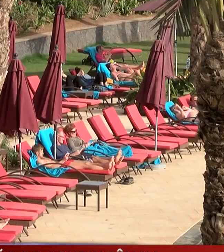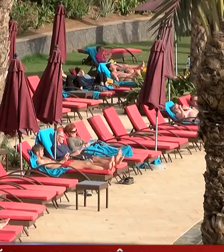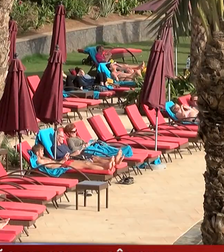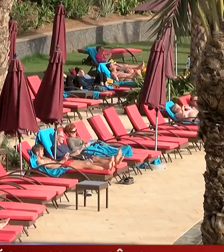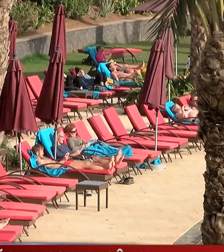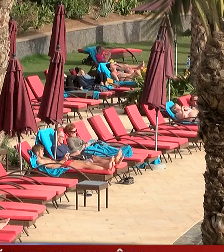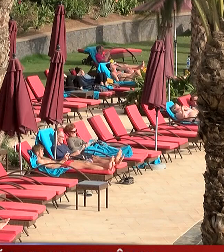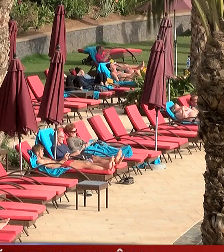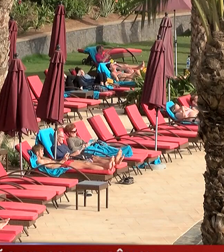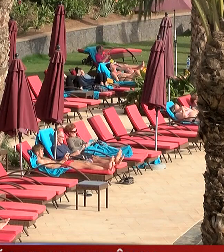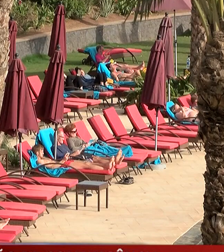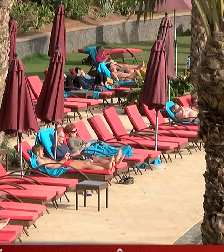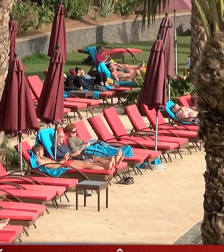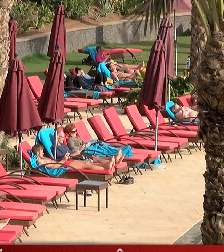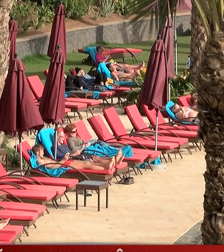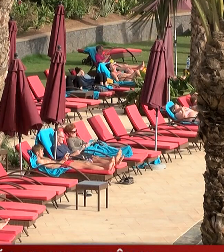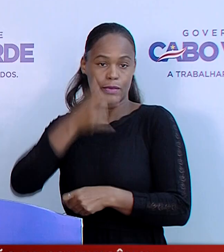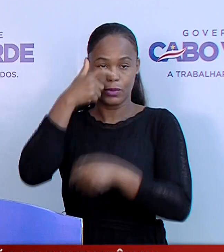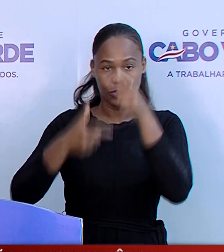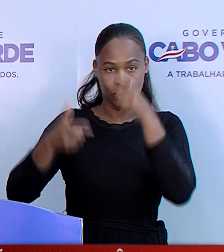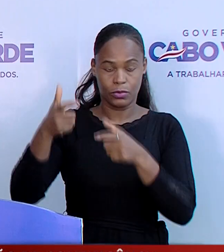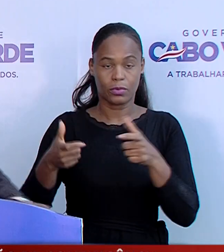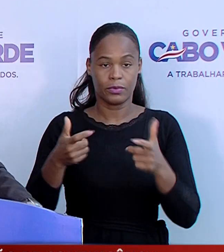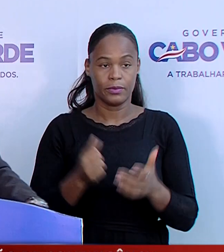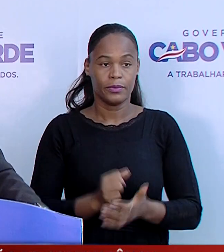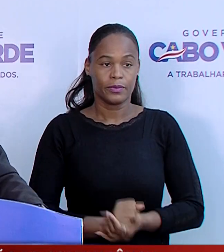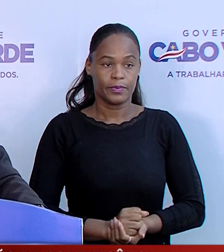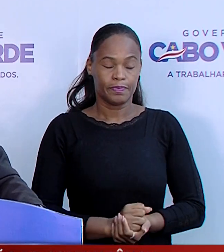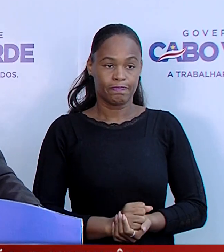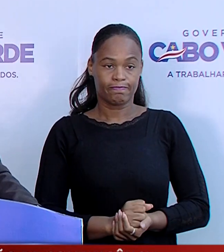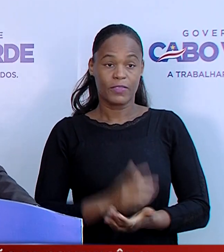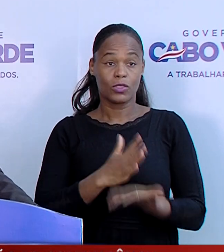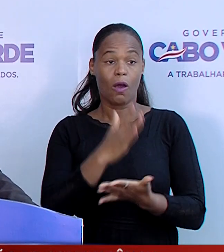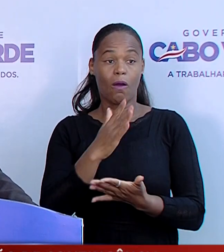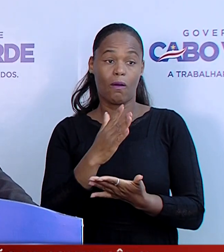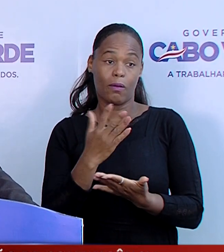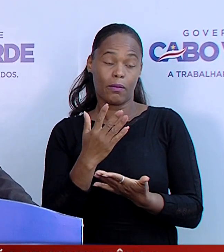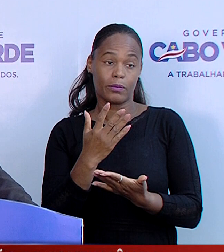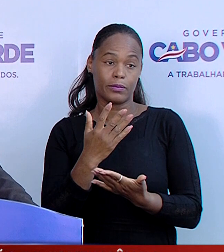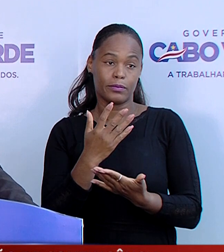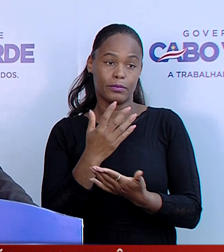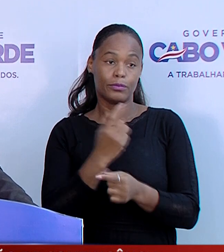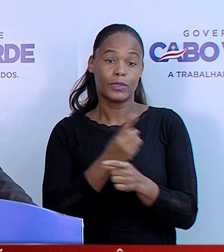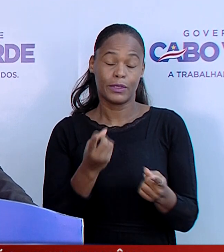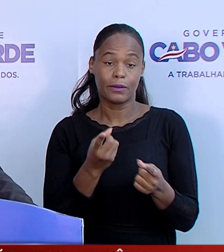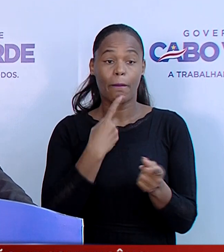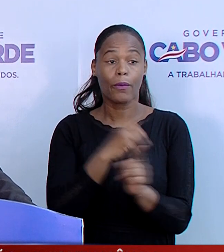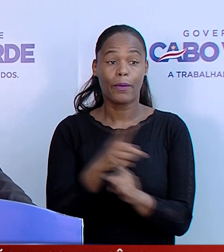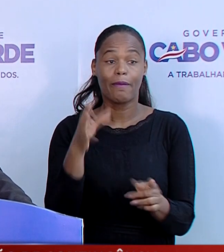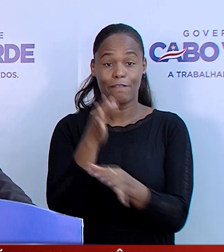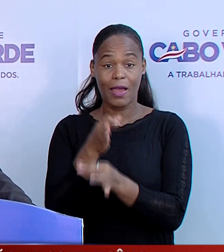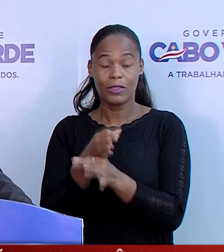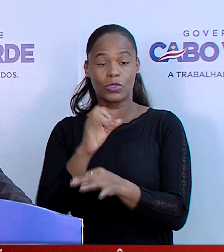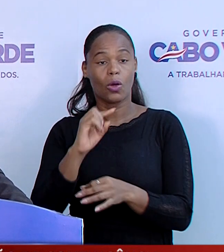e o emprego. Desta feita, ficam as seguintes restrições. São por isso proibidas festas ou